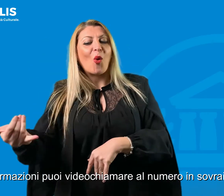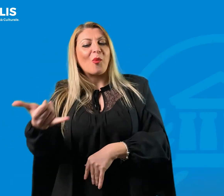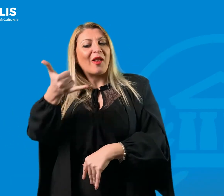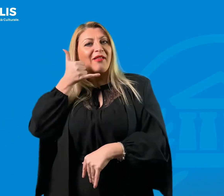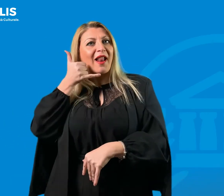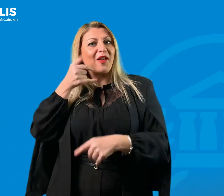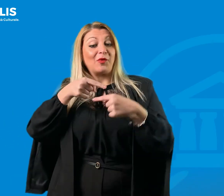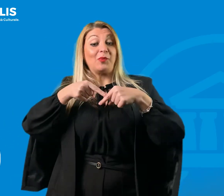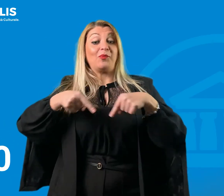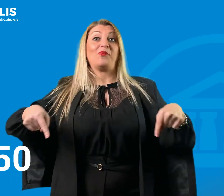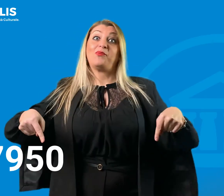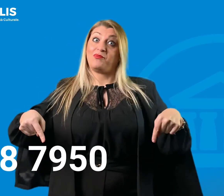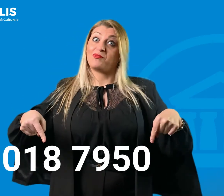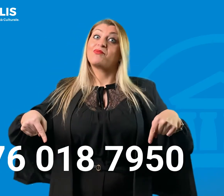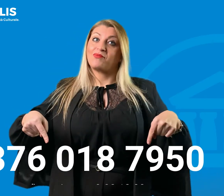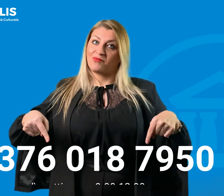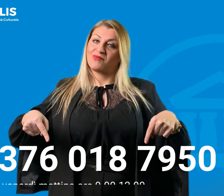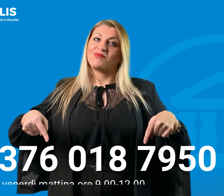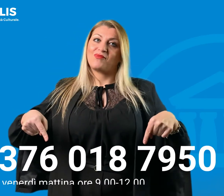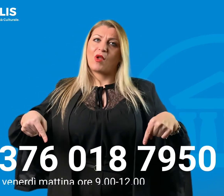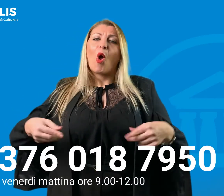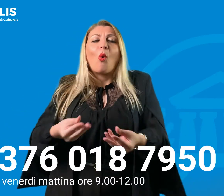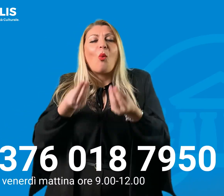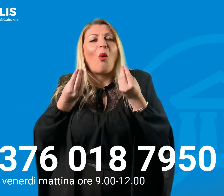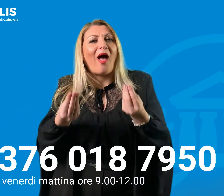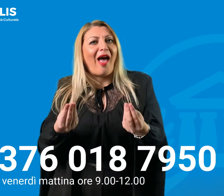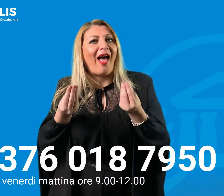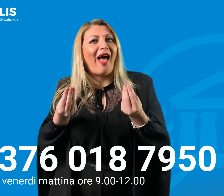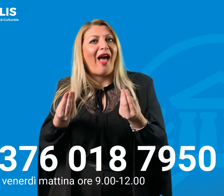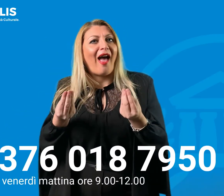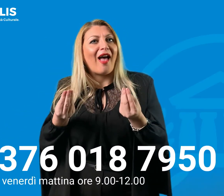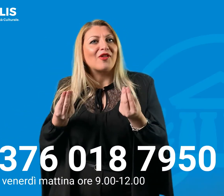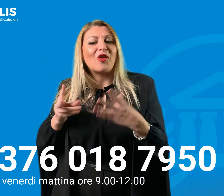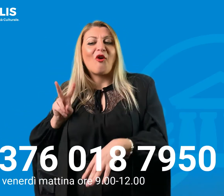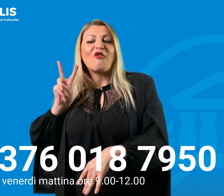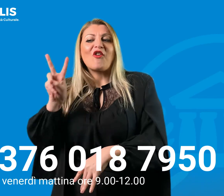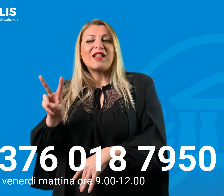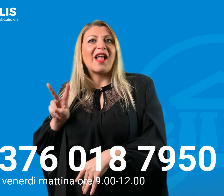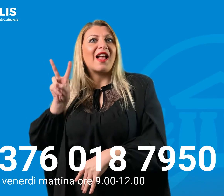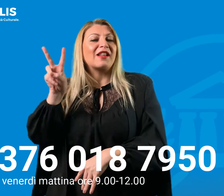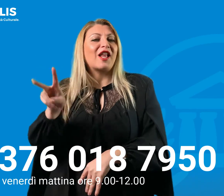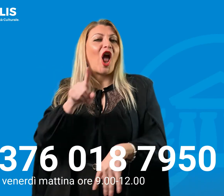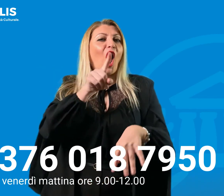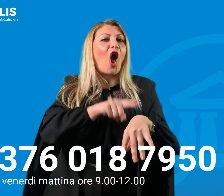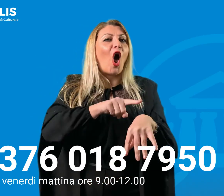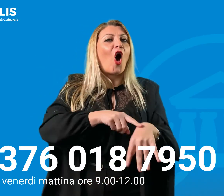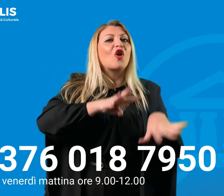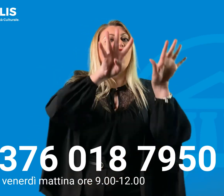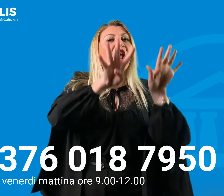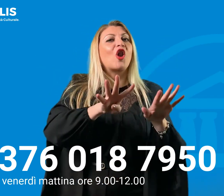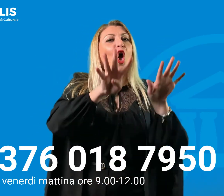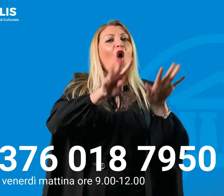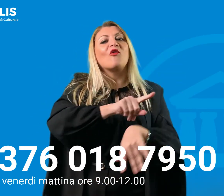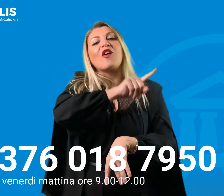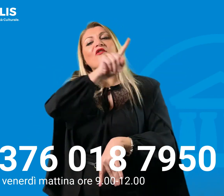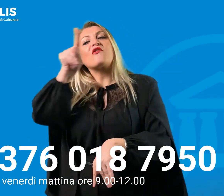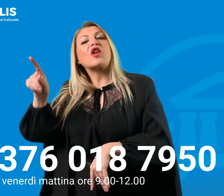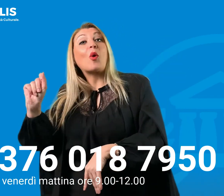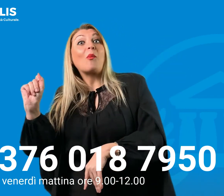al numero in sovraimpressione. Quando? Tutti i venerdì dalle ore 9 alle ore